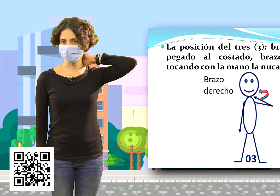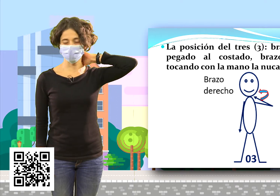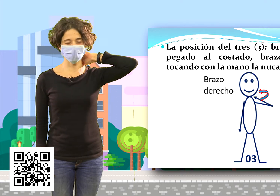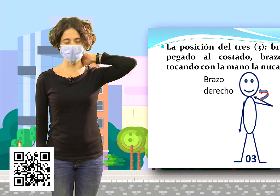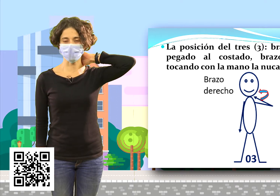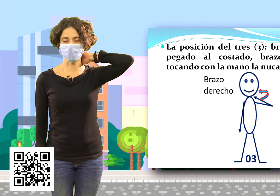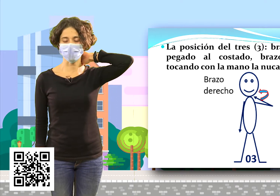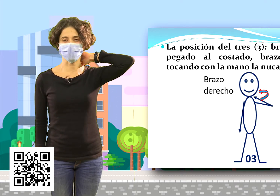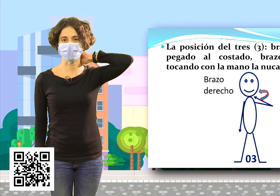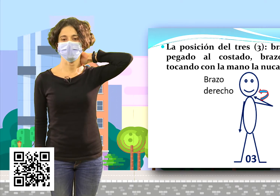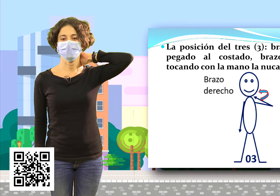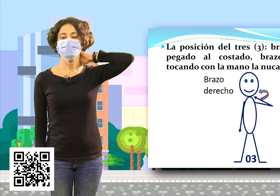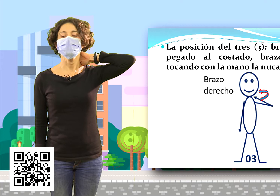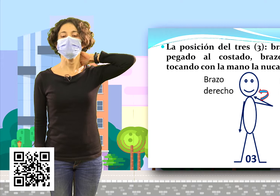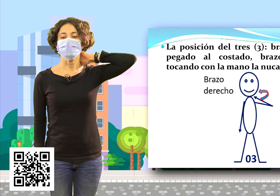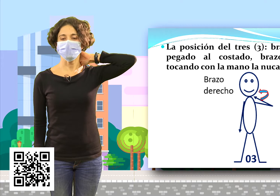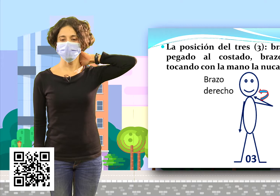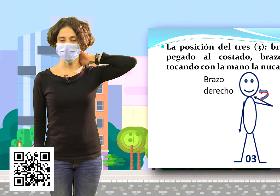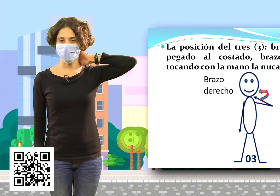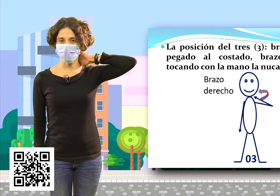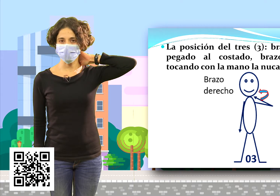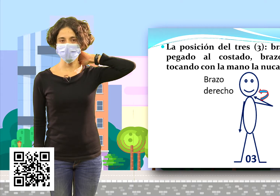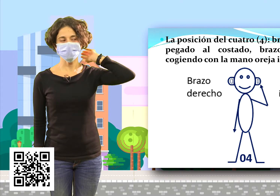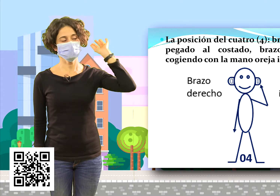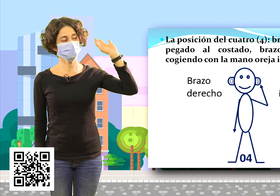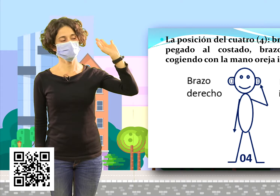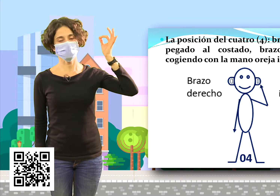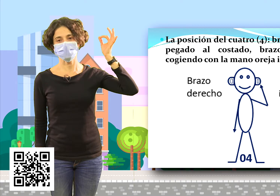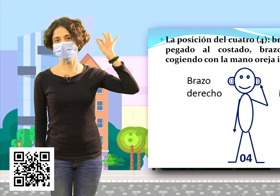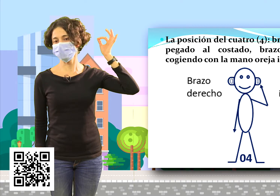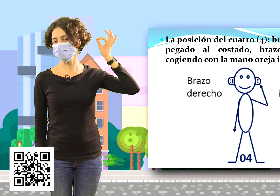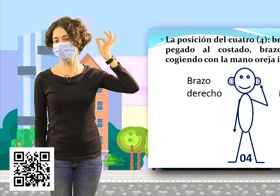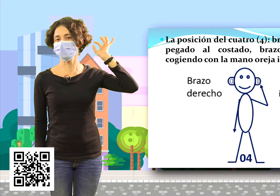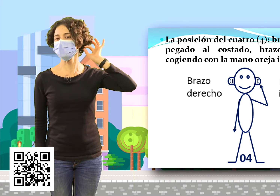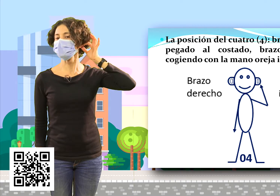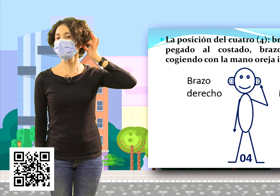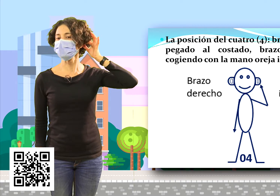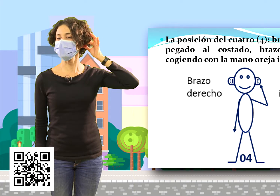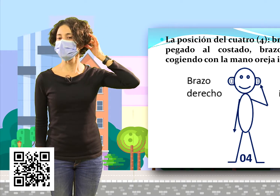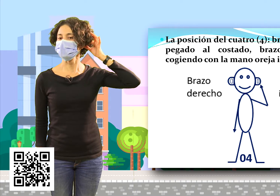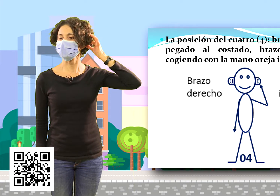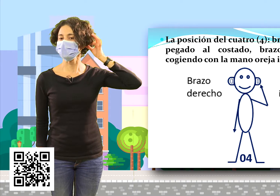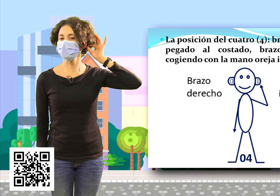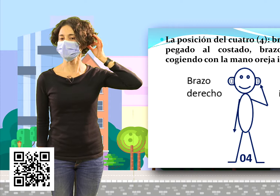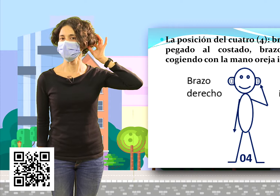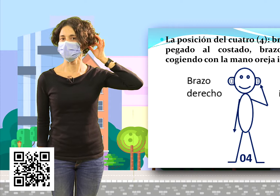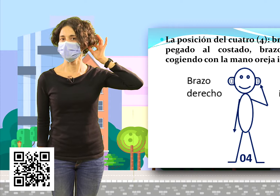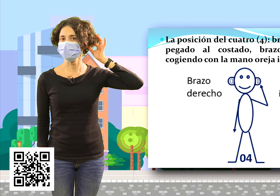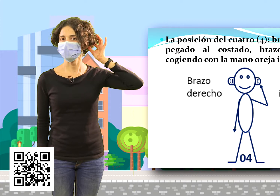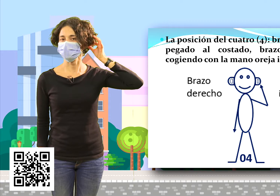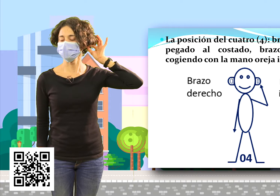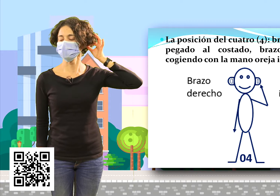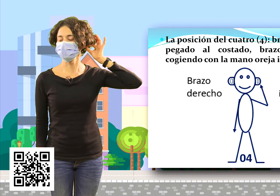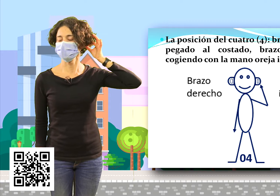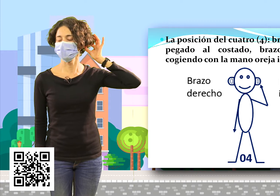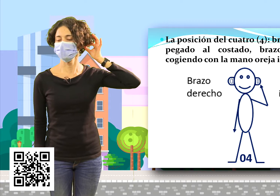Muy bien, estoy segura de que se acuerdan. El número 4, llevamos nuestra mano izquierda a la oreja izquierda.